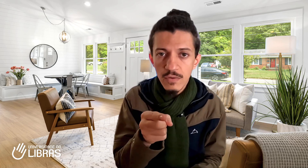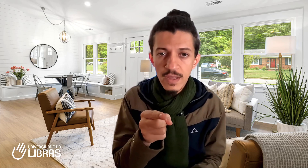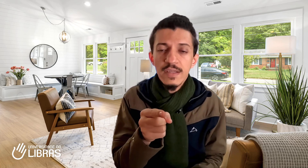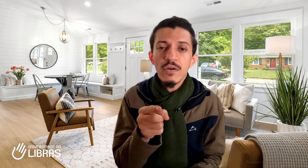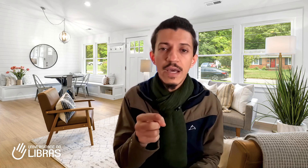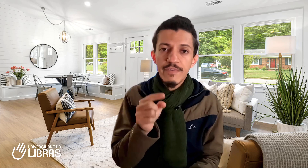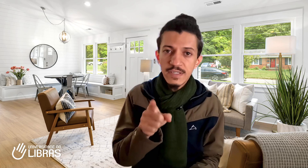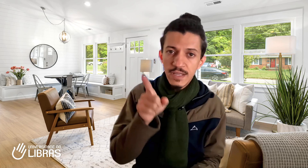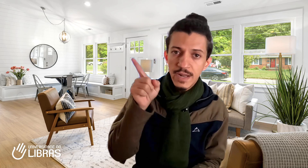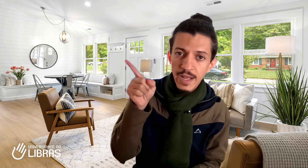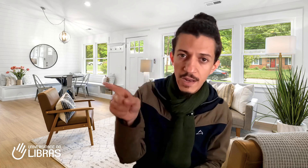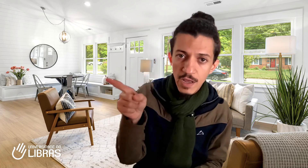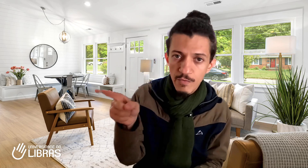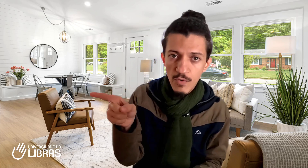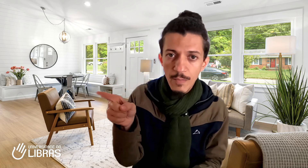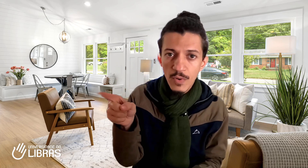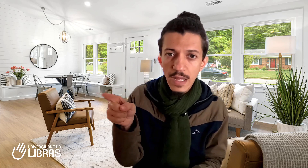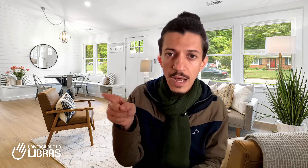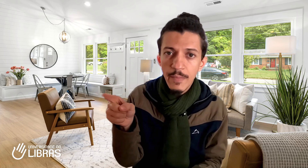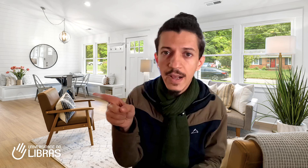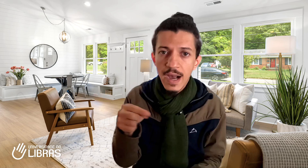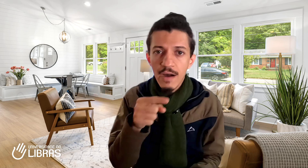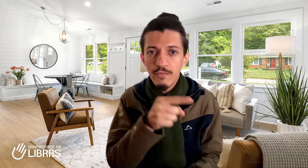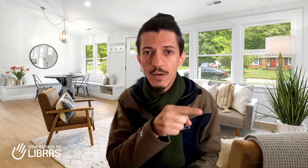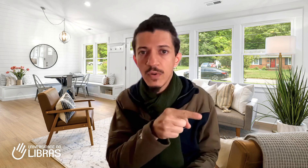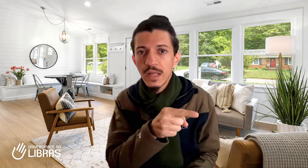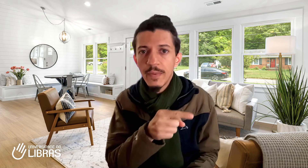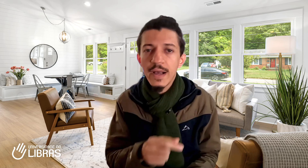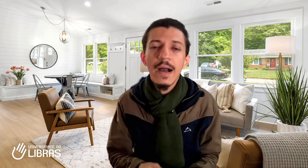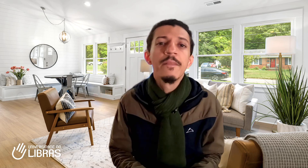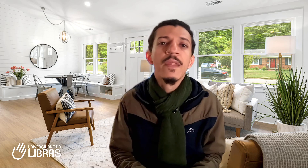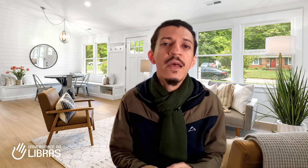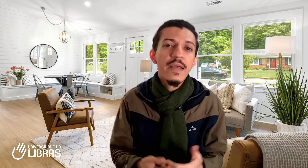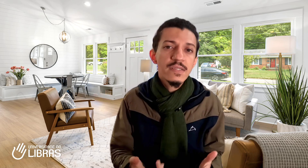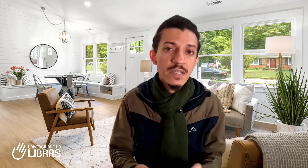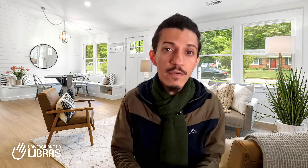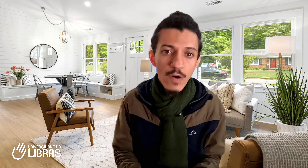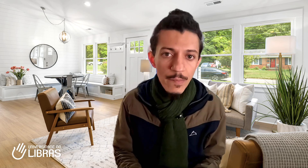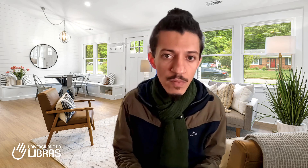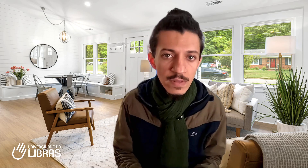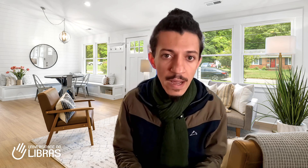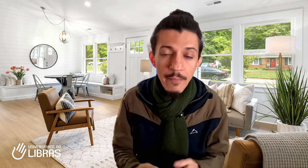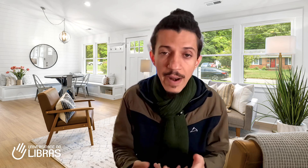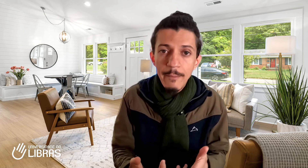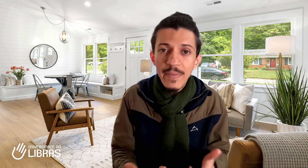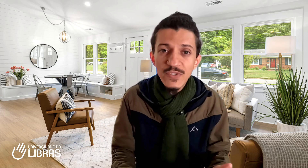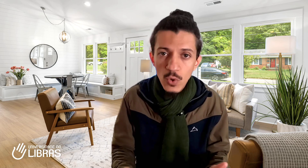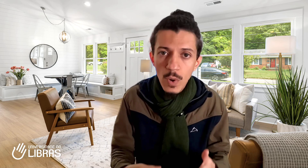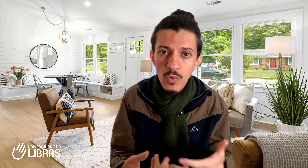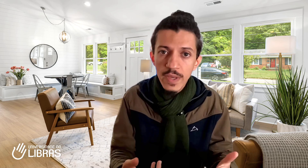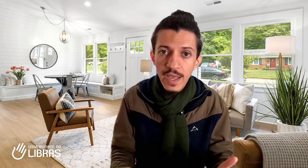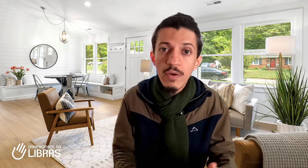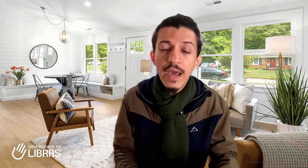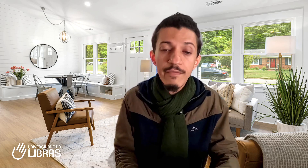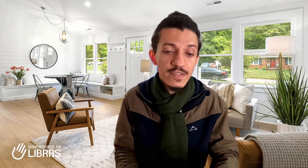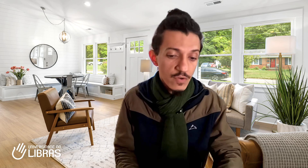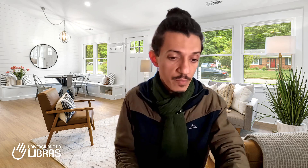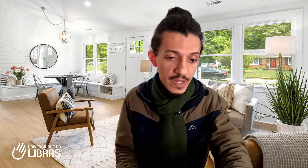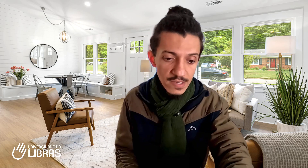Se eu quero fazer ele, eu vou apontar para cá, eu vou apontar para cá, e assim eu vou apontar para a pessoa com quem eu quero fazer a comunicação.